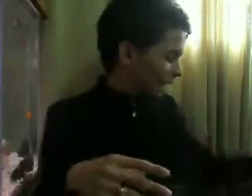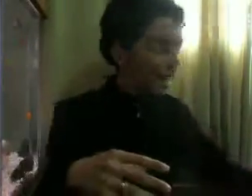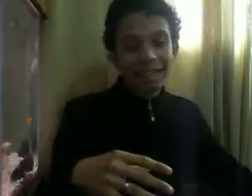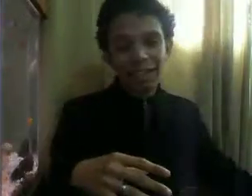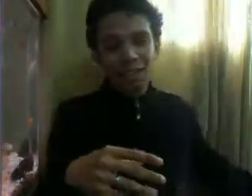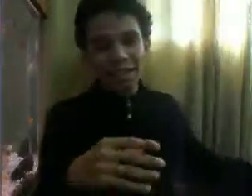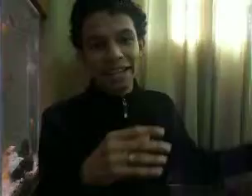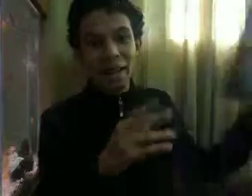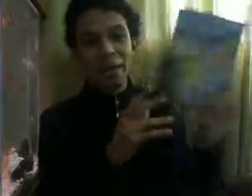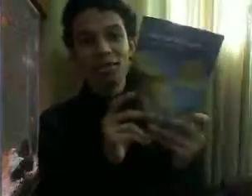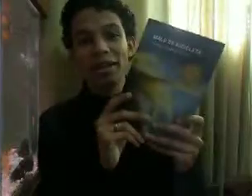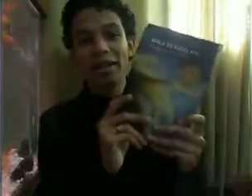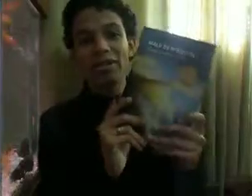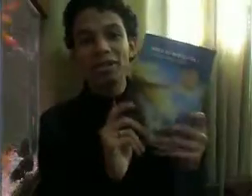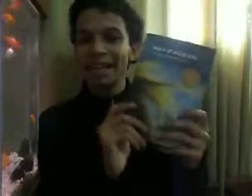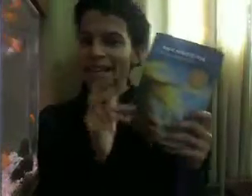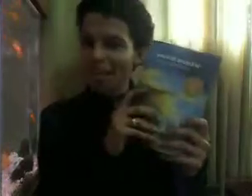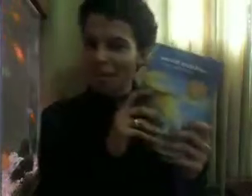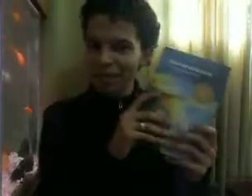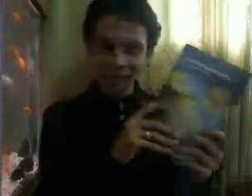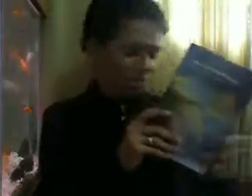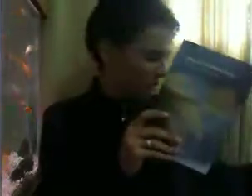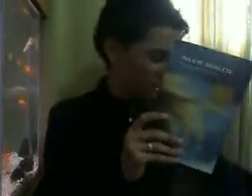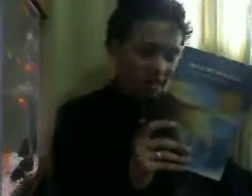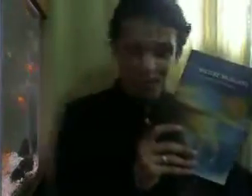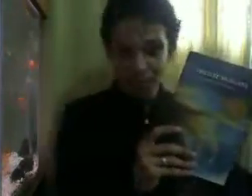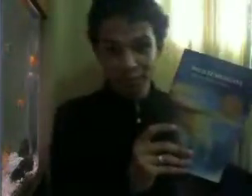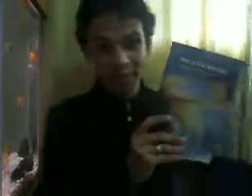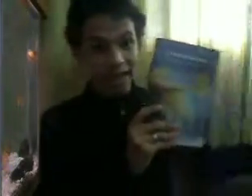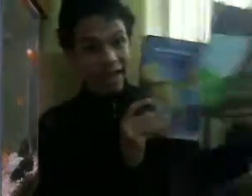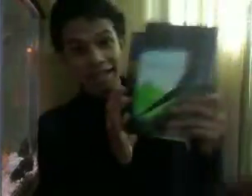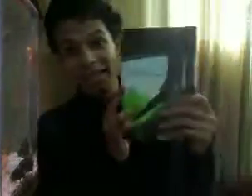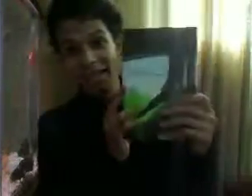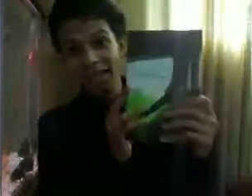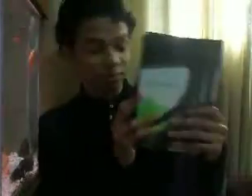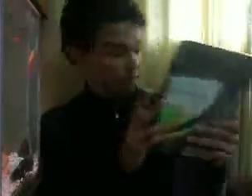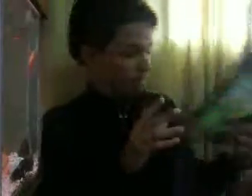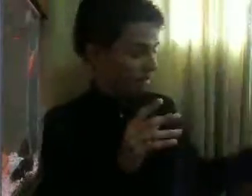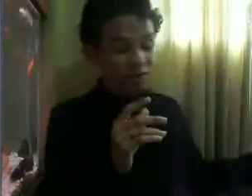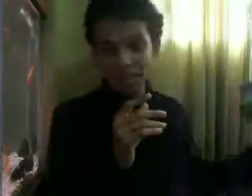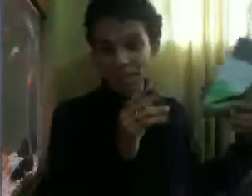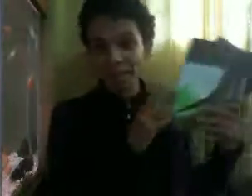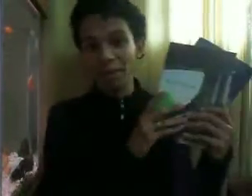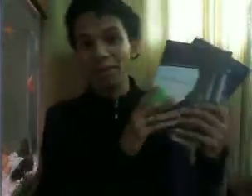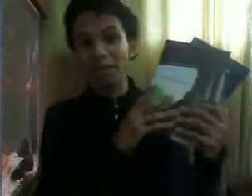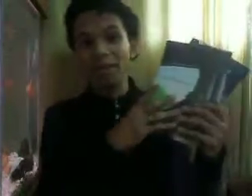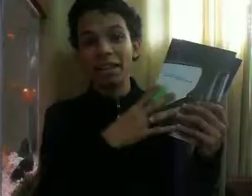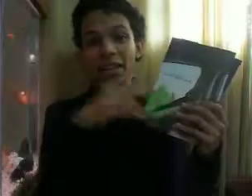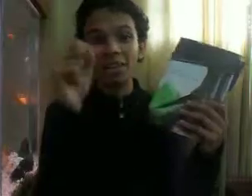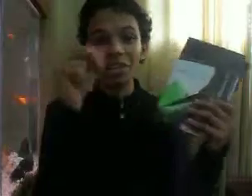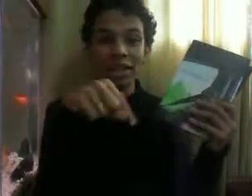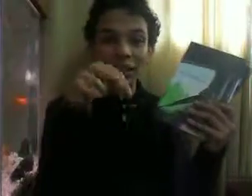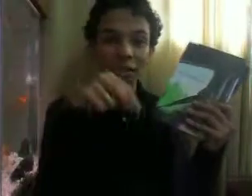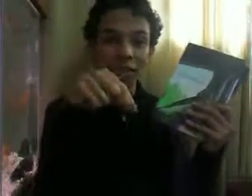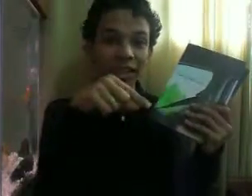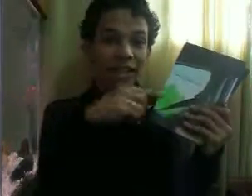Essa história aqui É uma história Que você quer Que aconteça com você Essa daqui não Se você não sabe Do que eu estou falando Eu vou deixar também O link